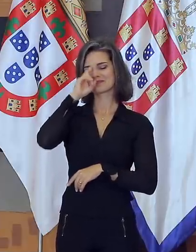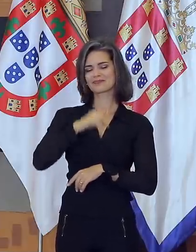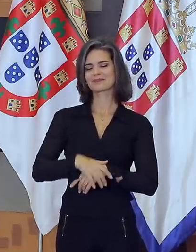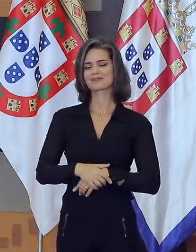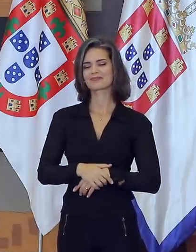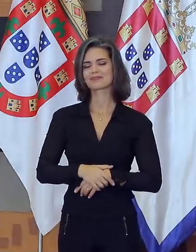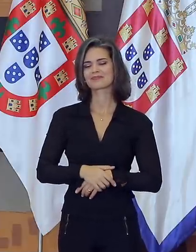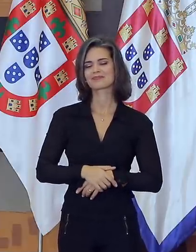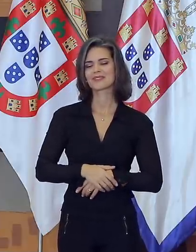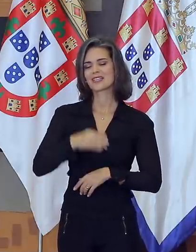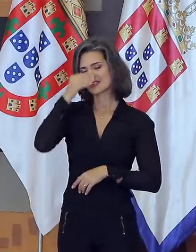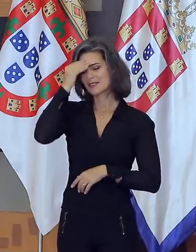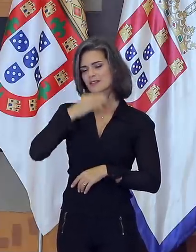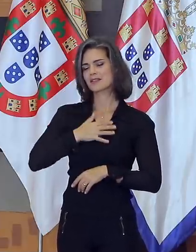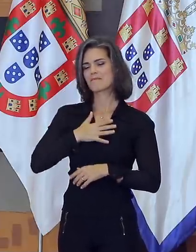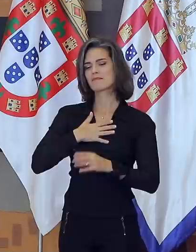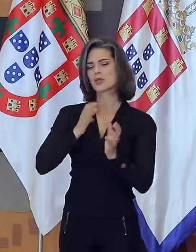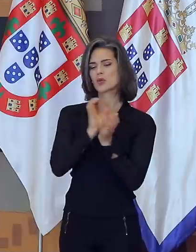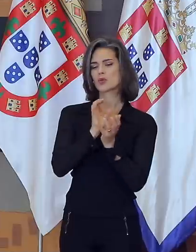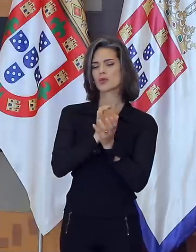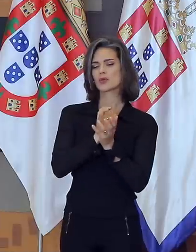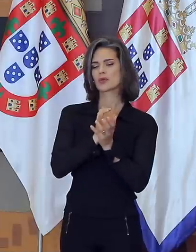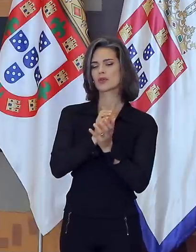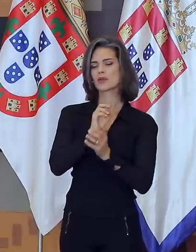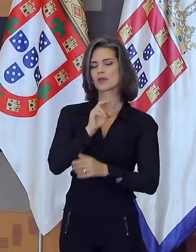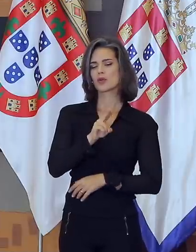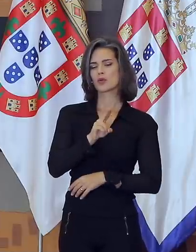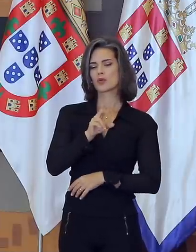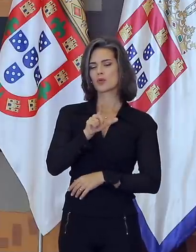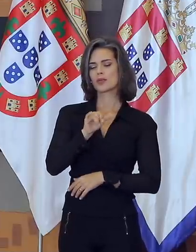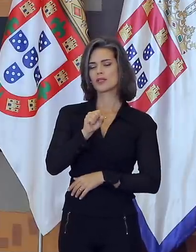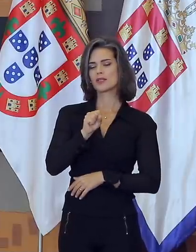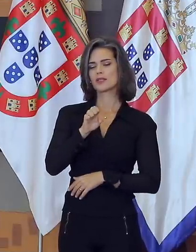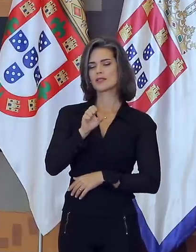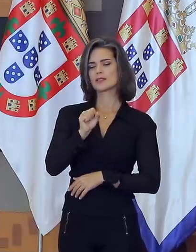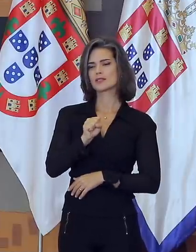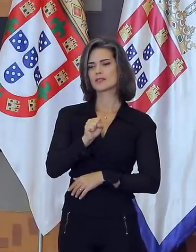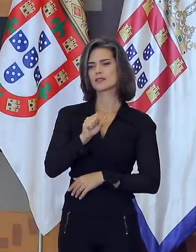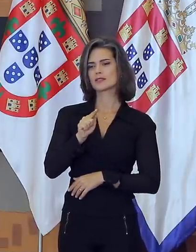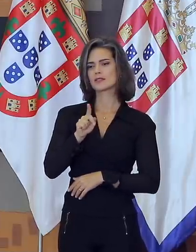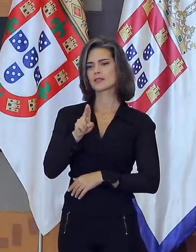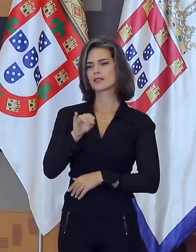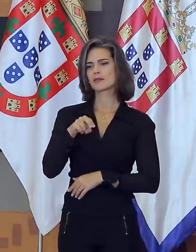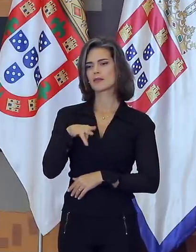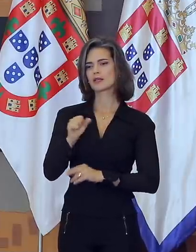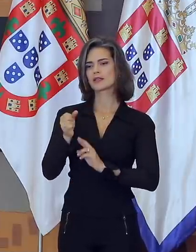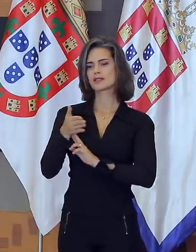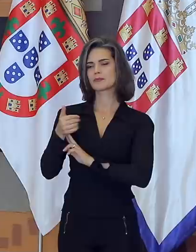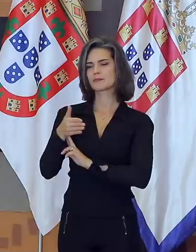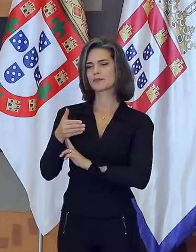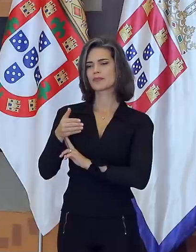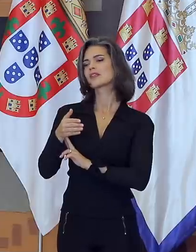da paraninfa da minha turma, a turma Ulisses Guimarães, que teve por paraninfa a embaixadora Tereza